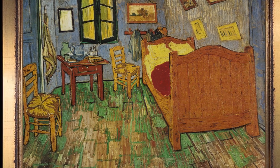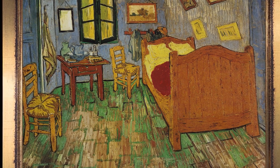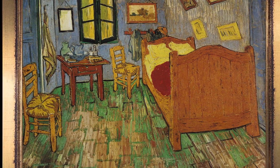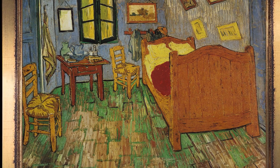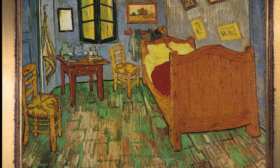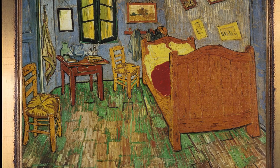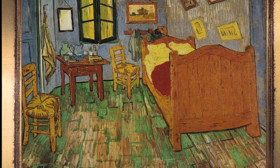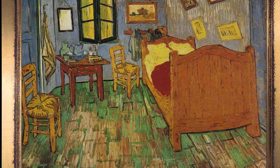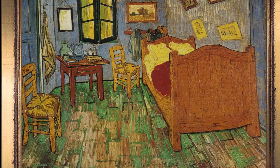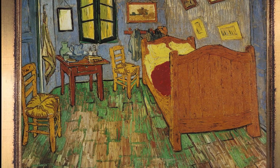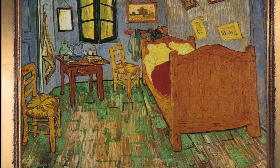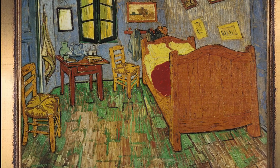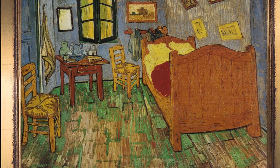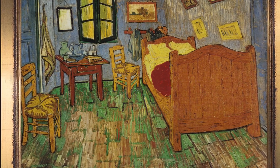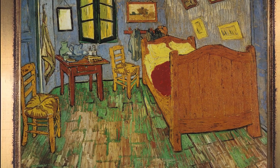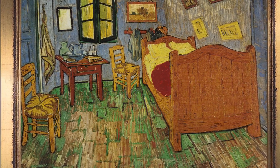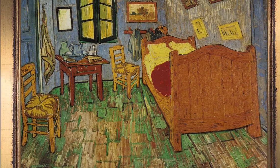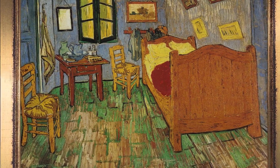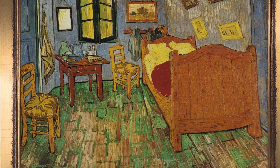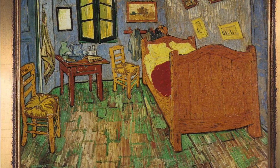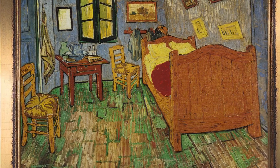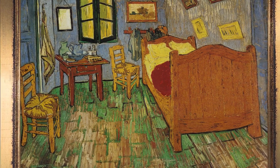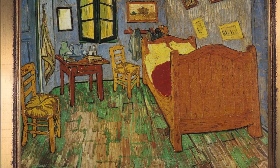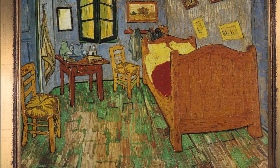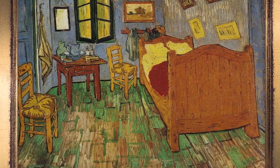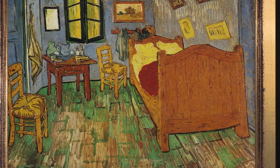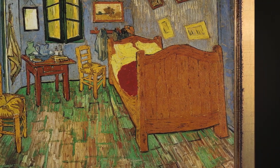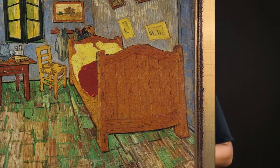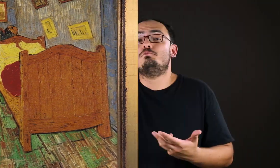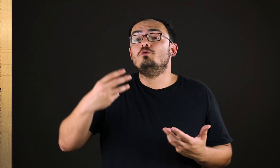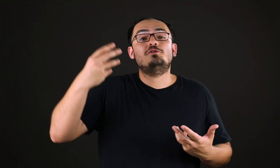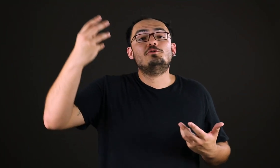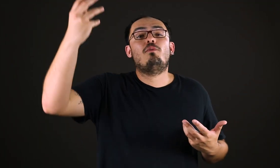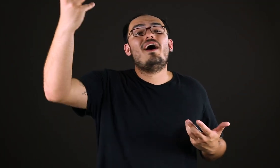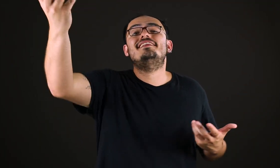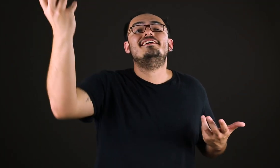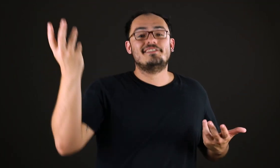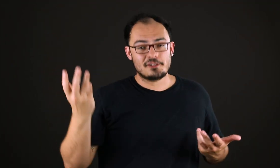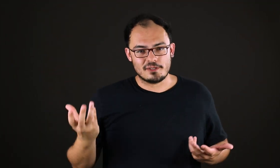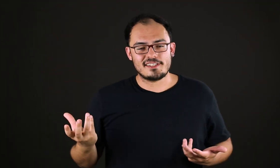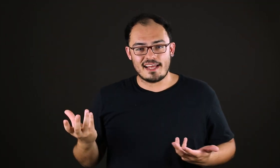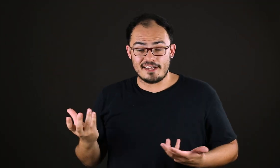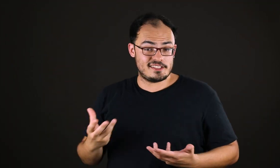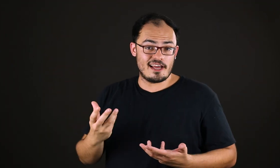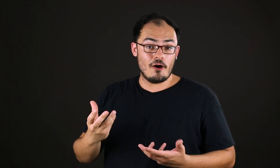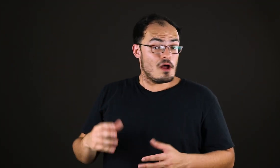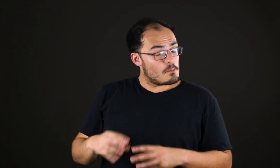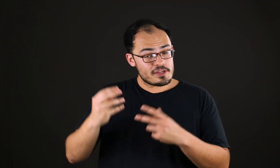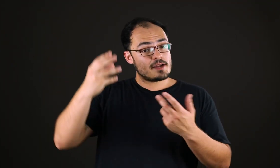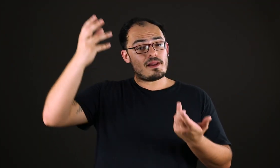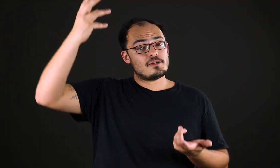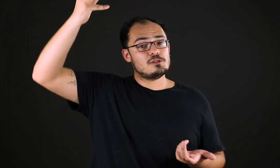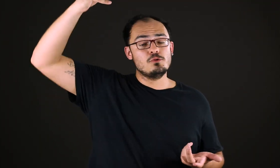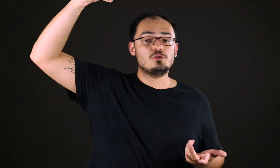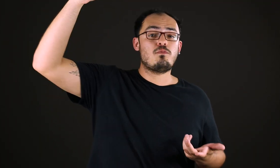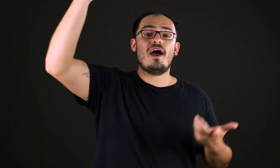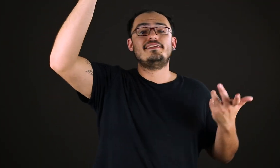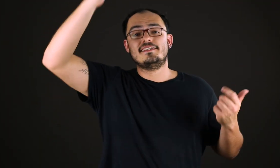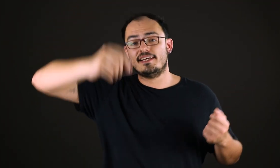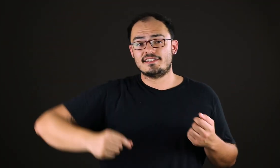copia é uma ilusão. Da mesma maneira, Platão expulsa os poetas da sua cidade ideal. Por que Platão expulsa os poetas da